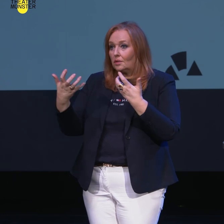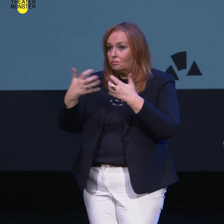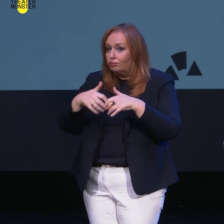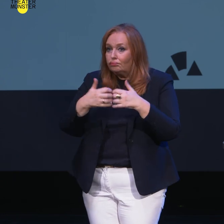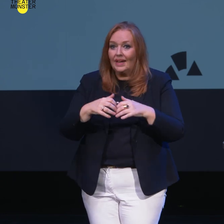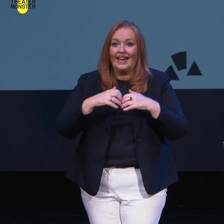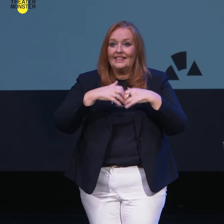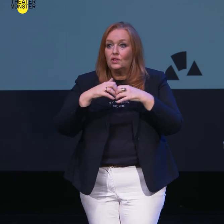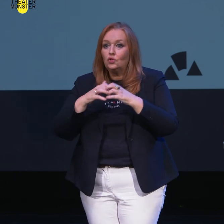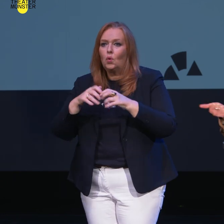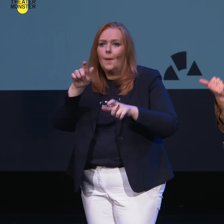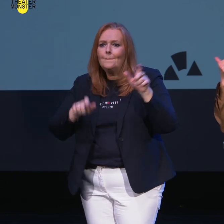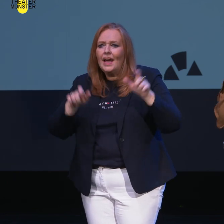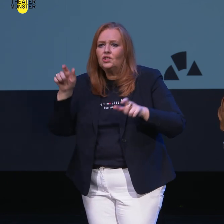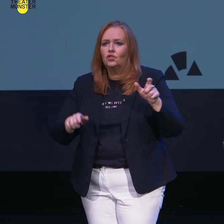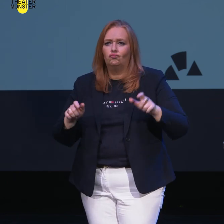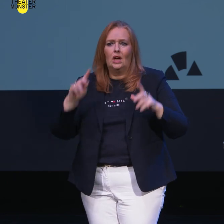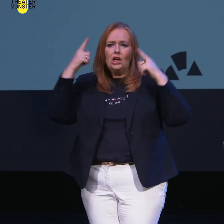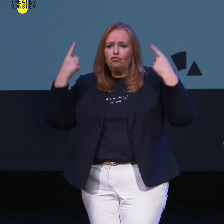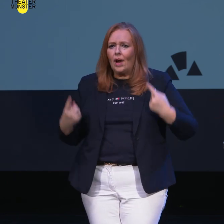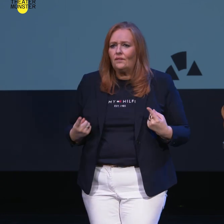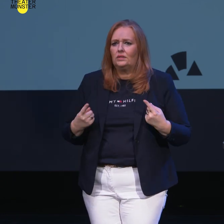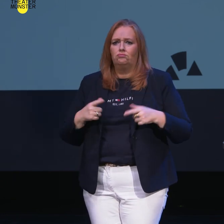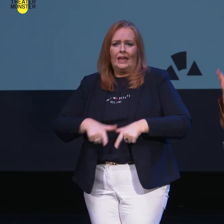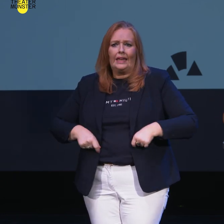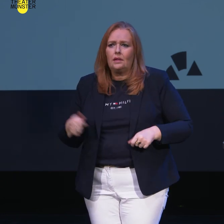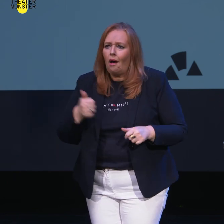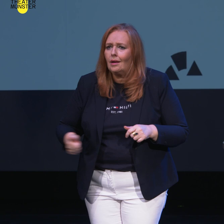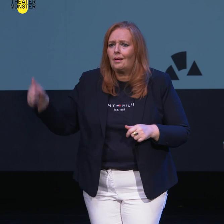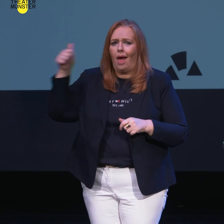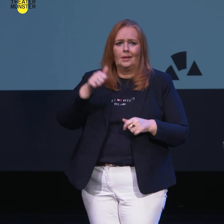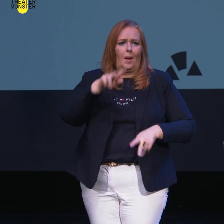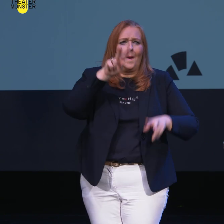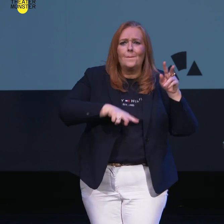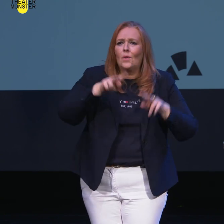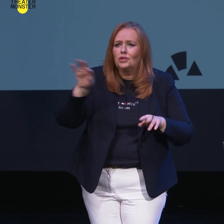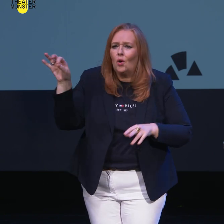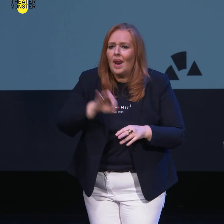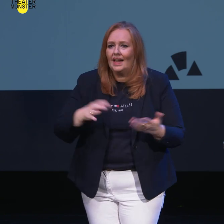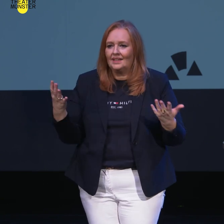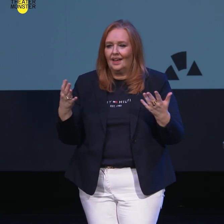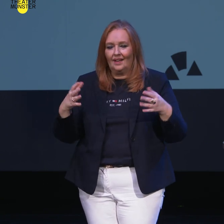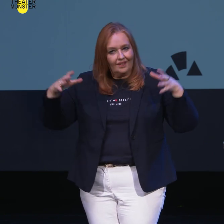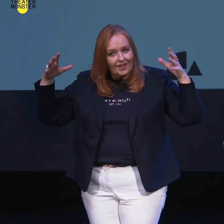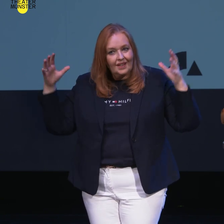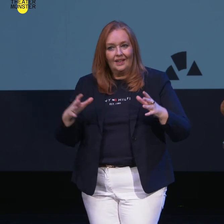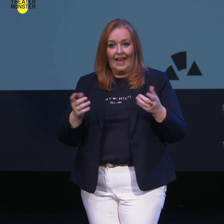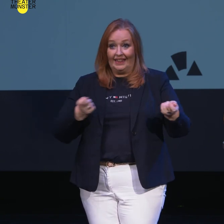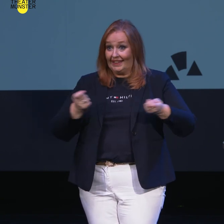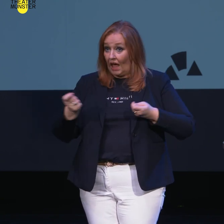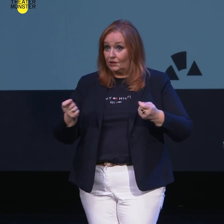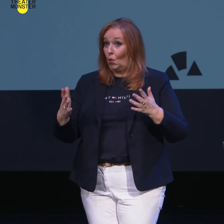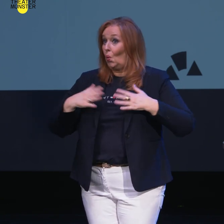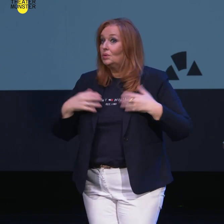Institutionen, aber auch Menschen sowie Dragqueens und Kita-Leiterinnen und Museumsmenschen, damit wir den Tanz und unsere Arbeit